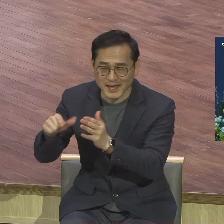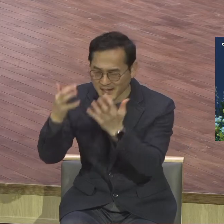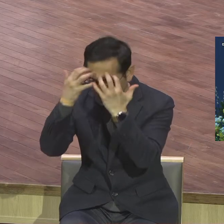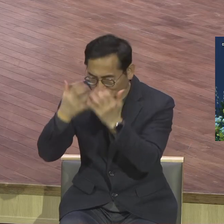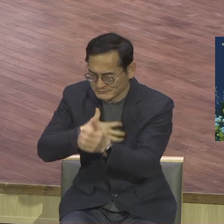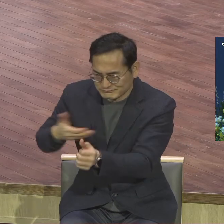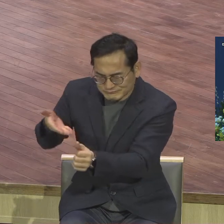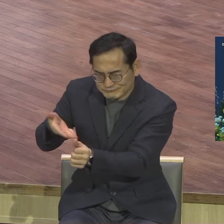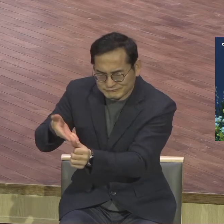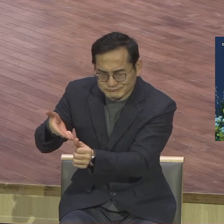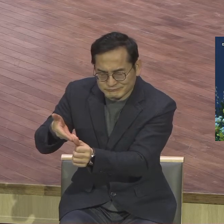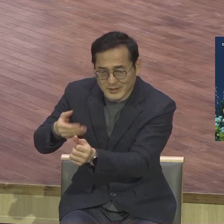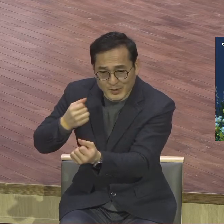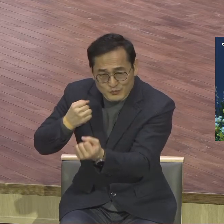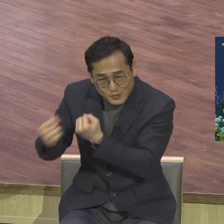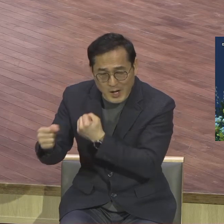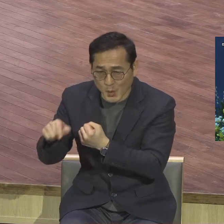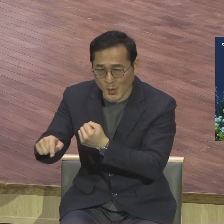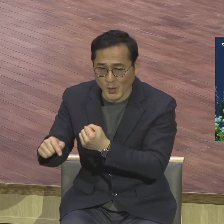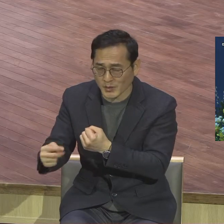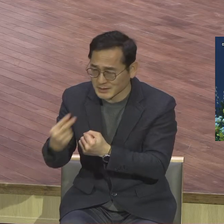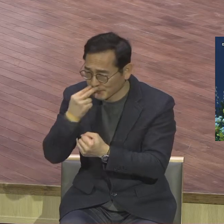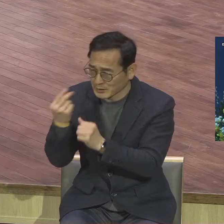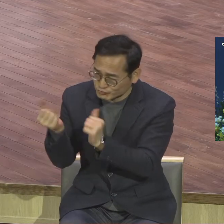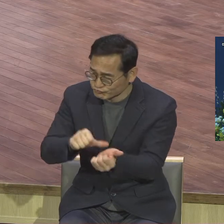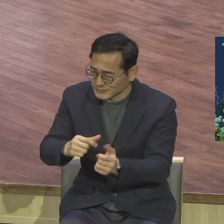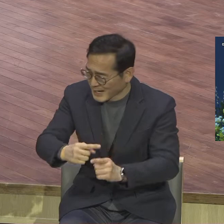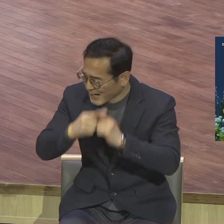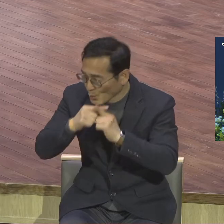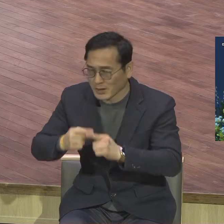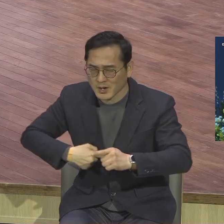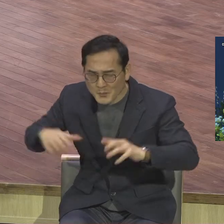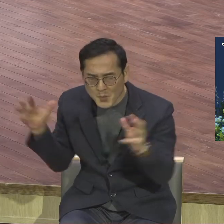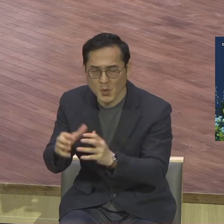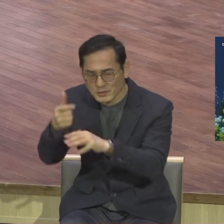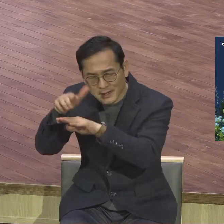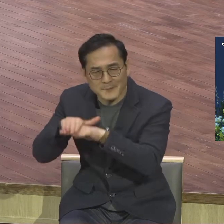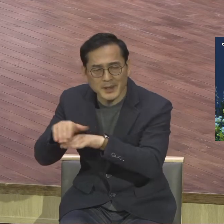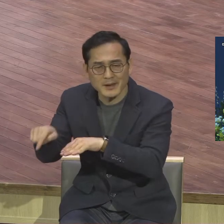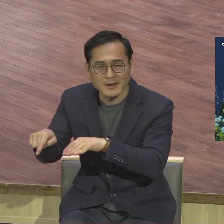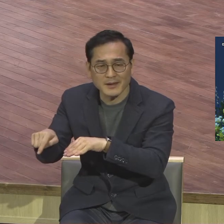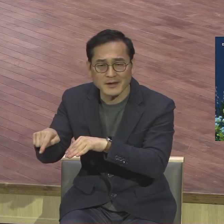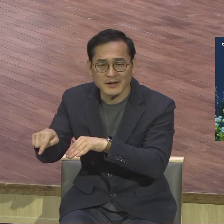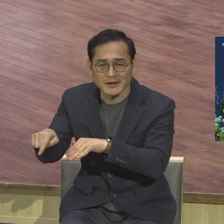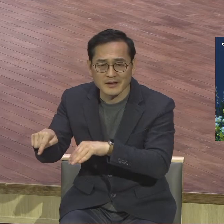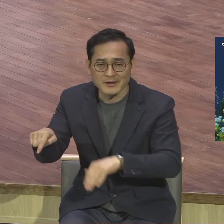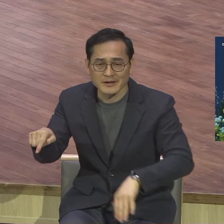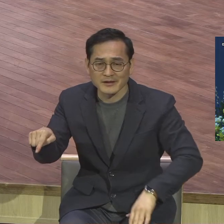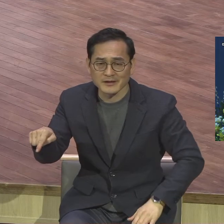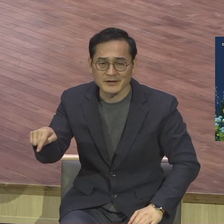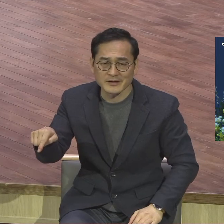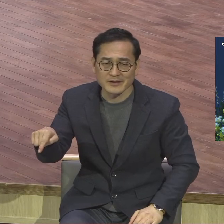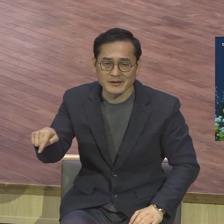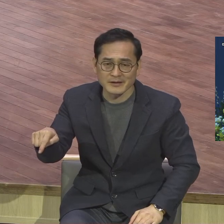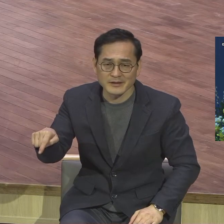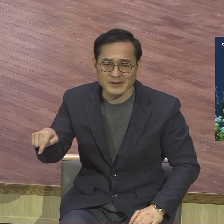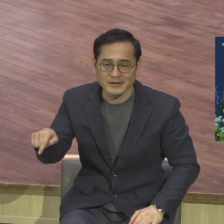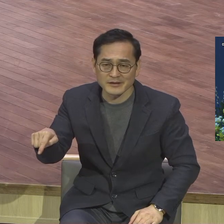가운데서 그들은 생명을 걸고 모였는데 그 신명을 조금 천분의 일이라도 우리가 참